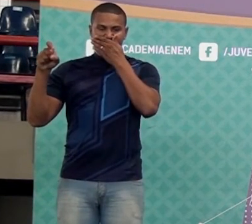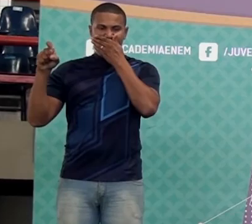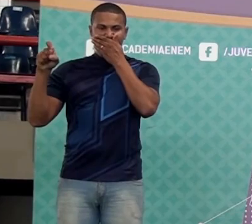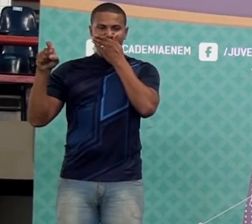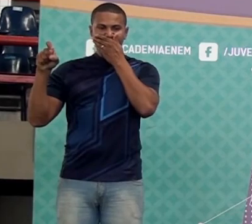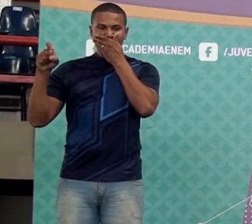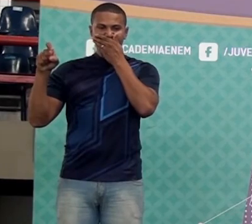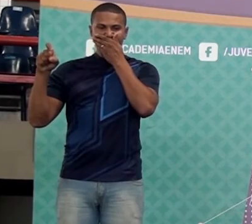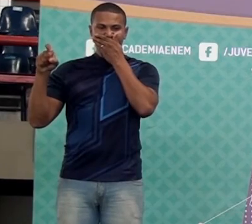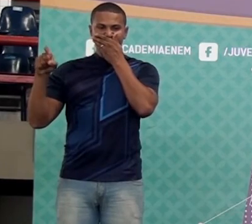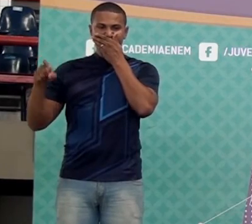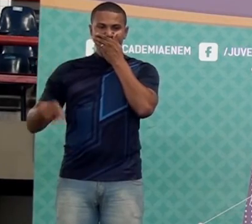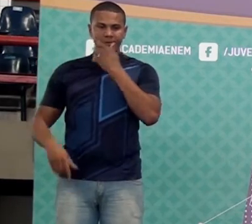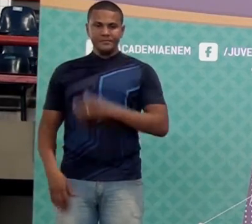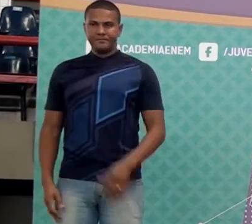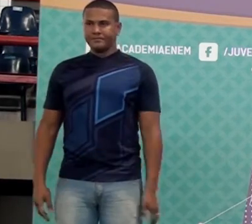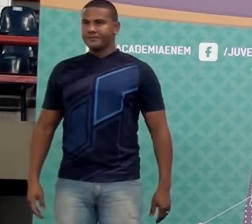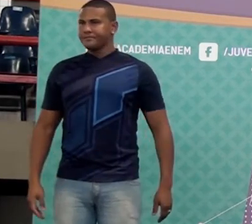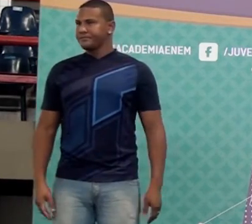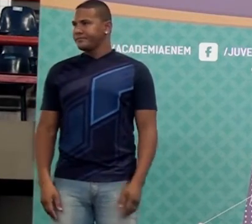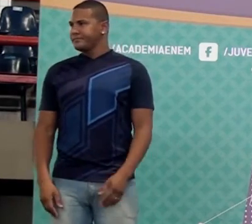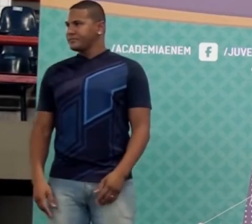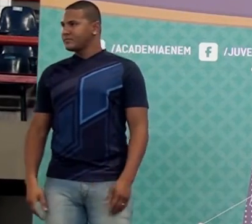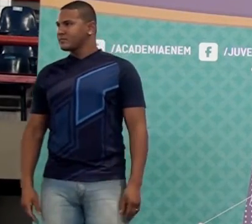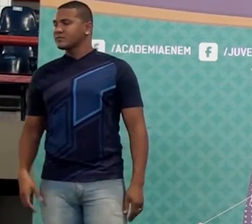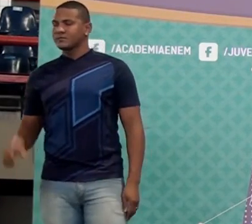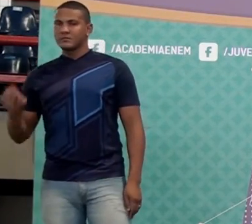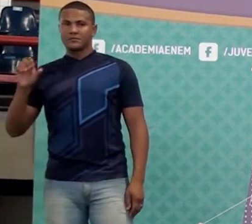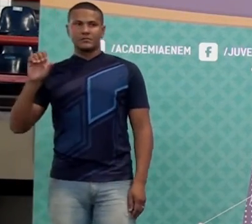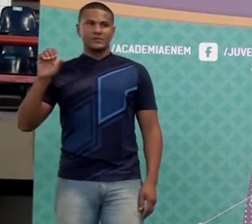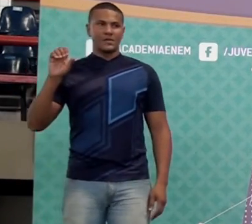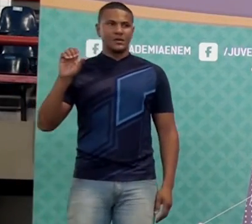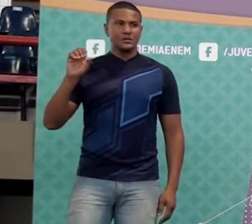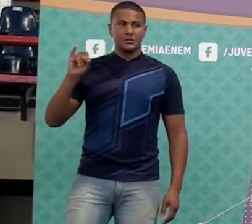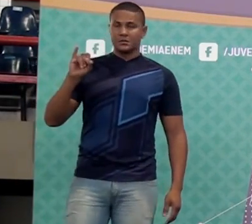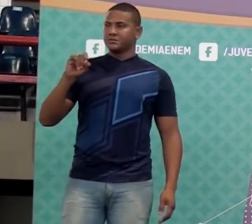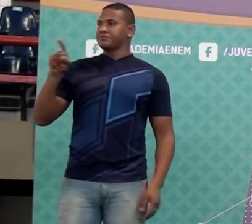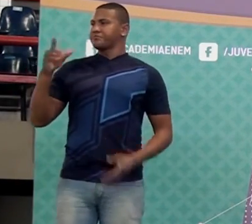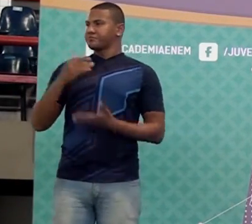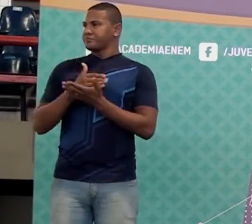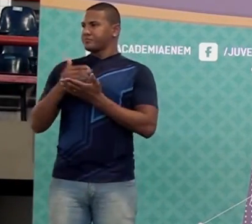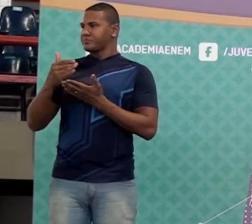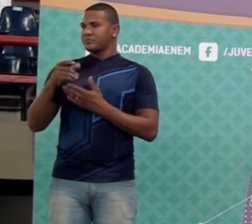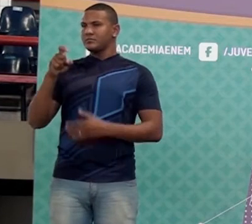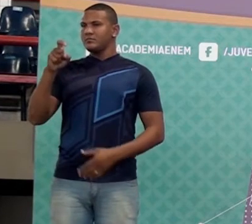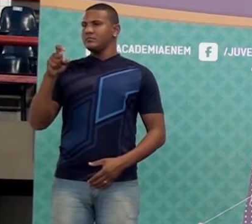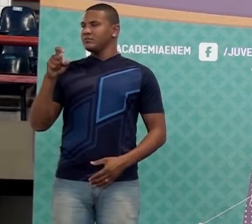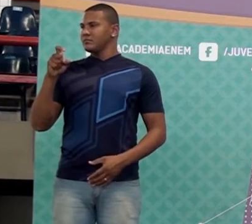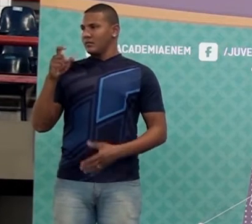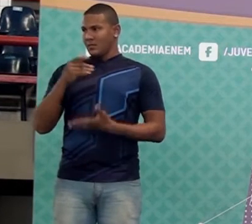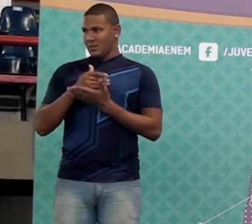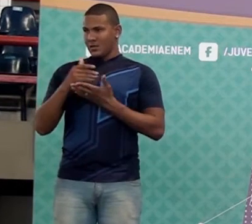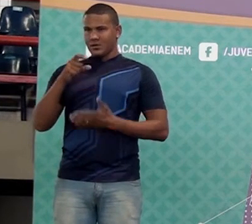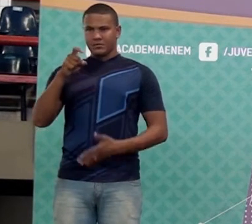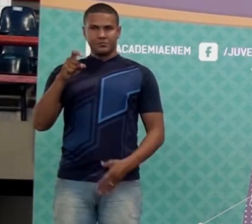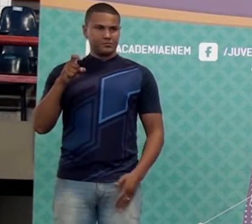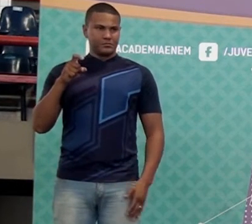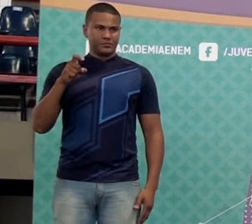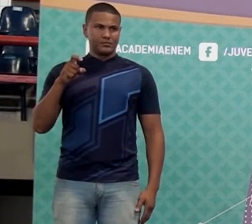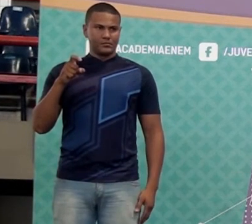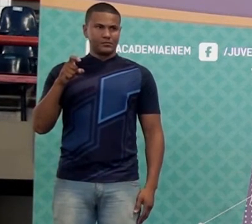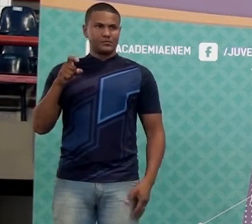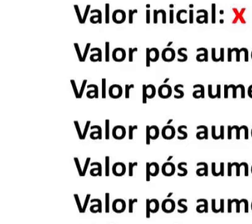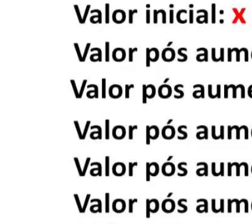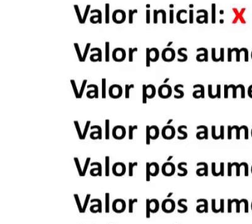Agora, vamos lá. Eu quero que você vá comigo agora. Se o valor inicial é X, quanto é esse valor após